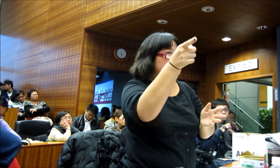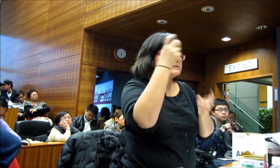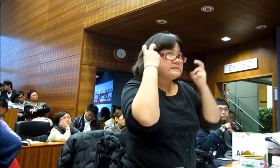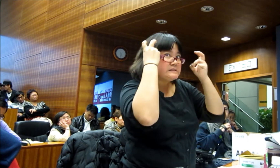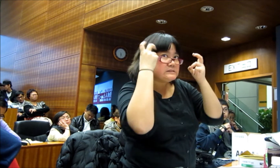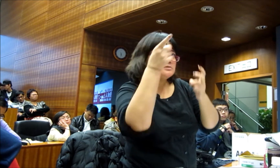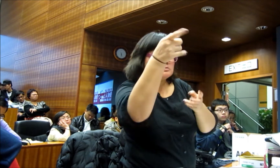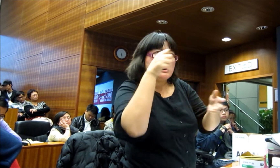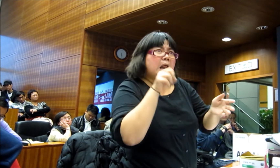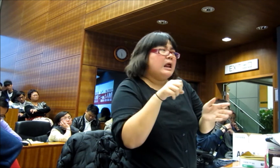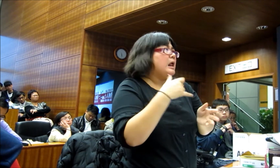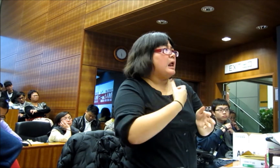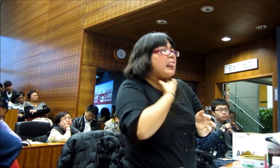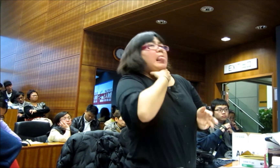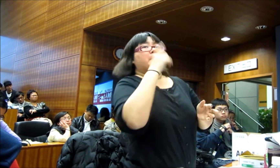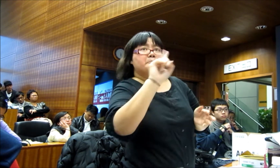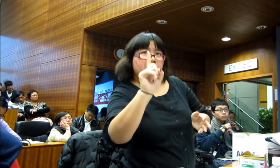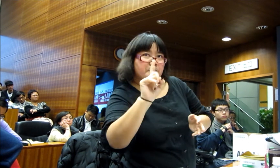其實農人